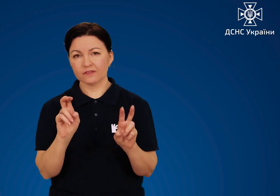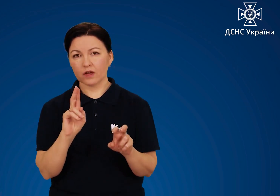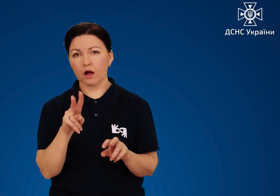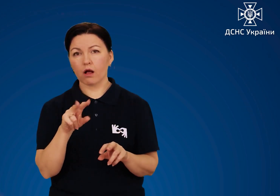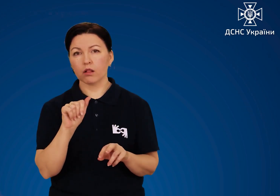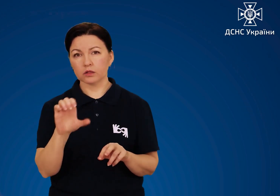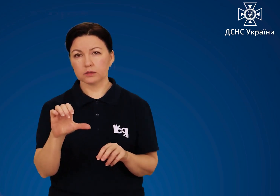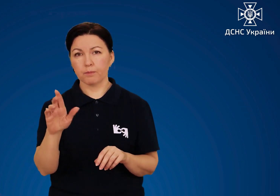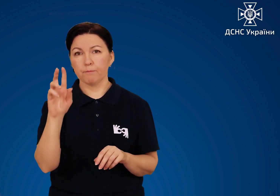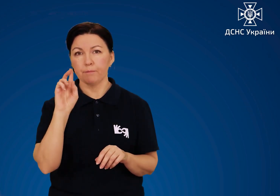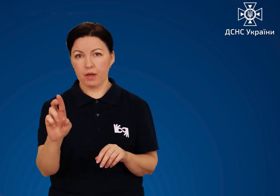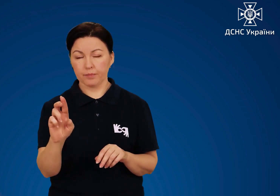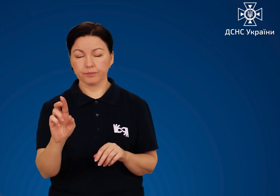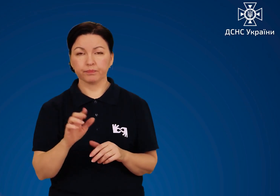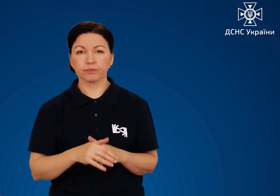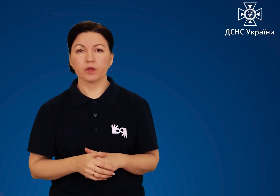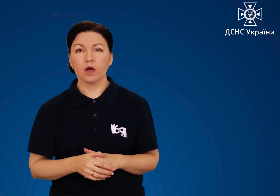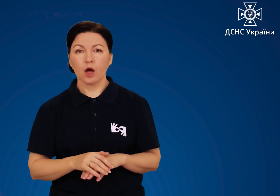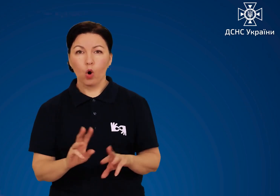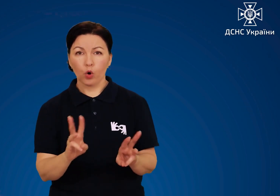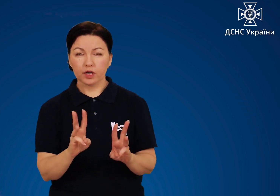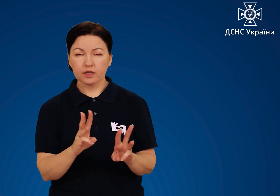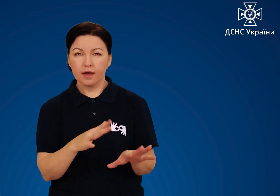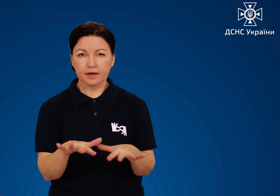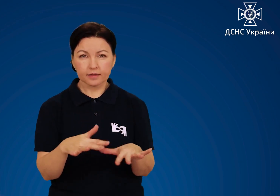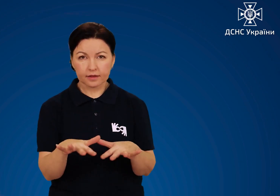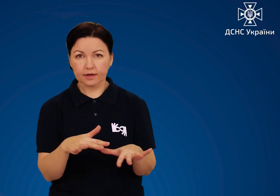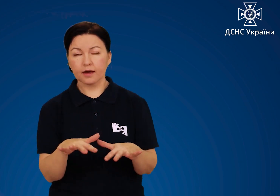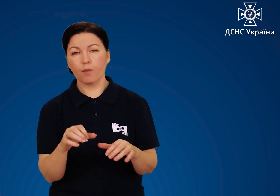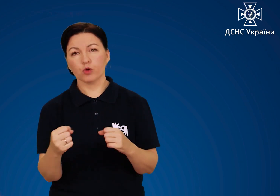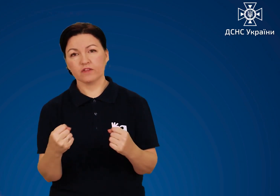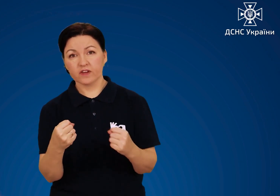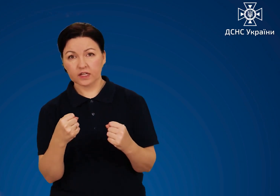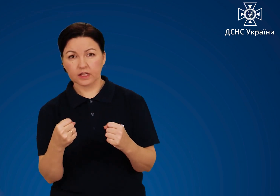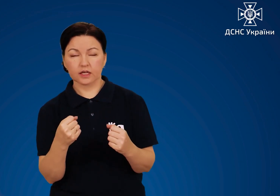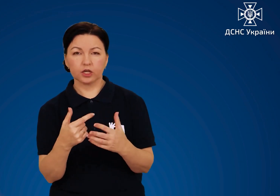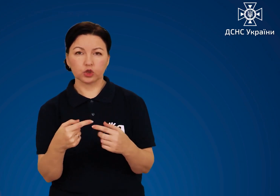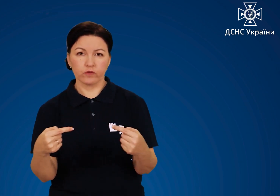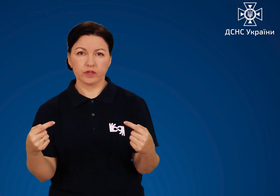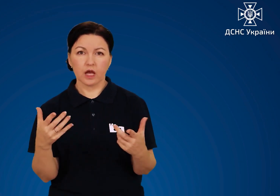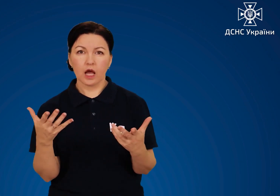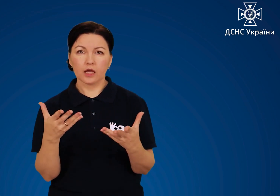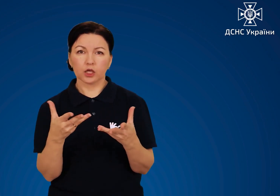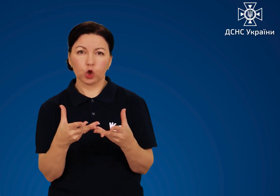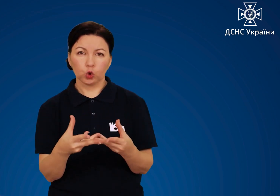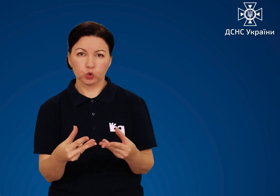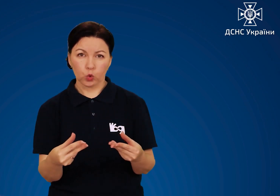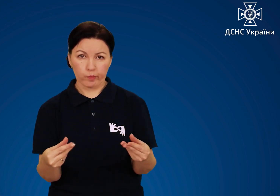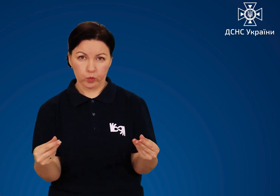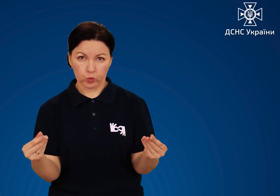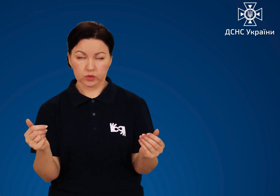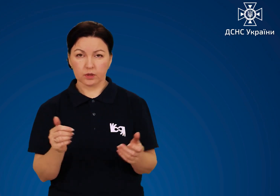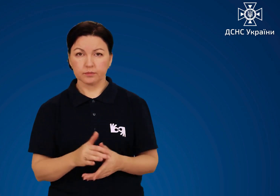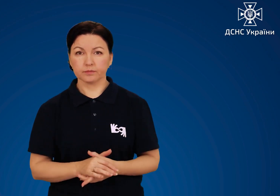гасіння пожежі класу B. Горіння рідких речовин або твердих речовин, які